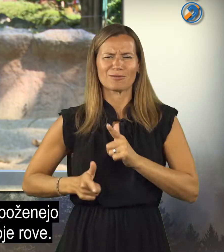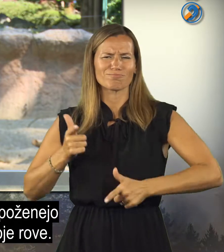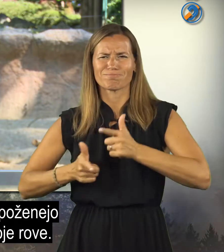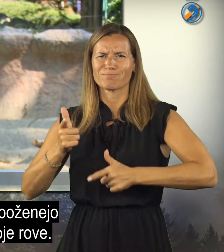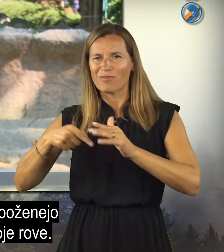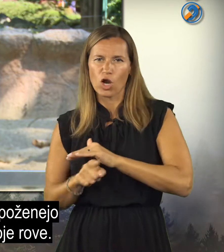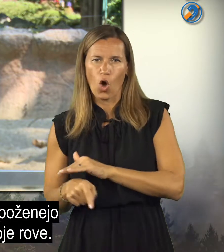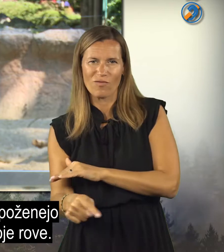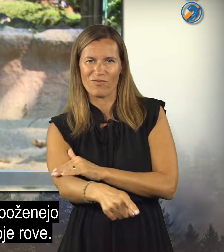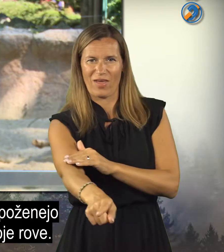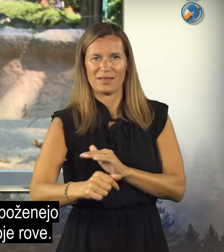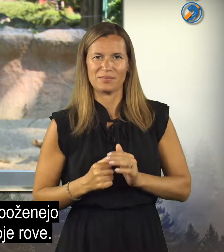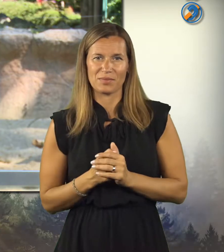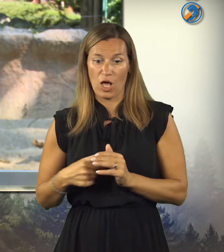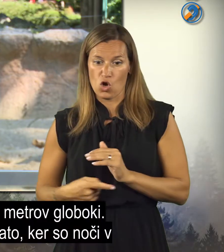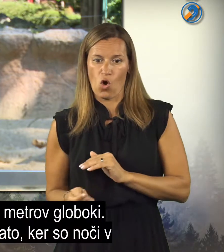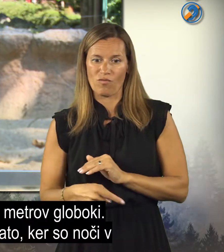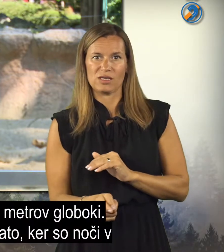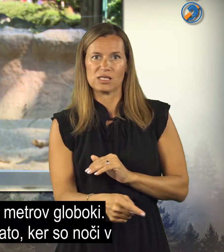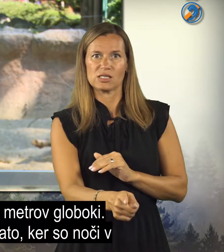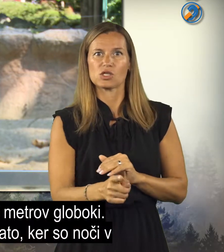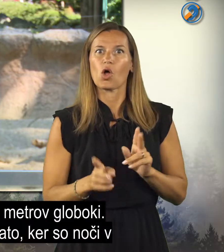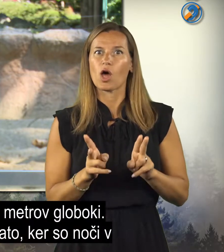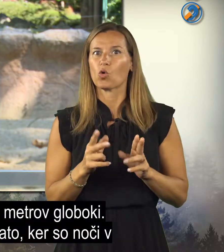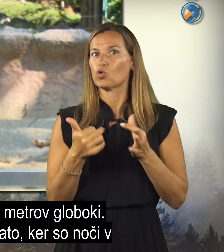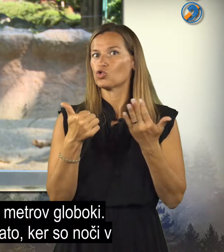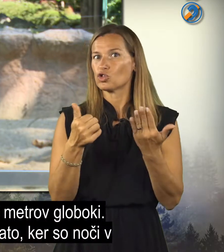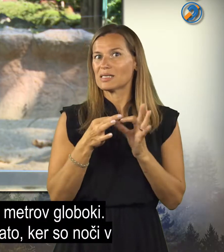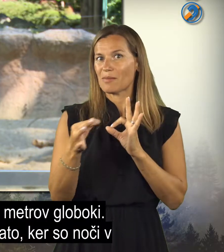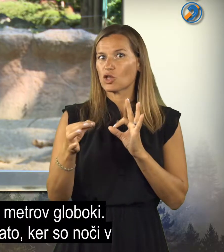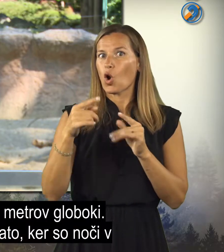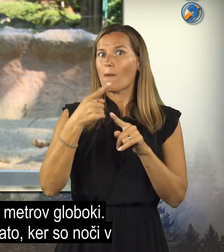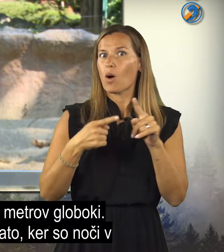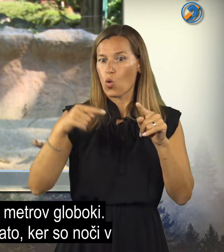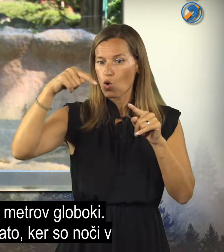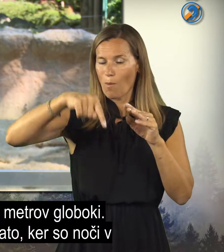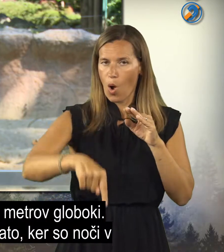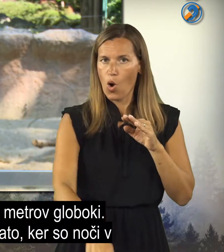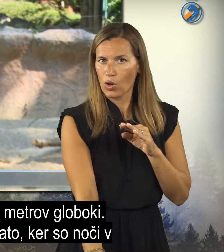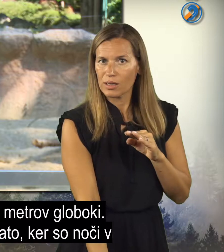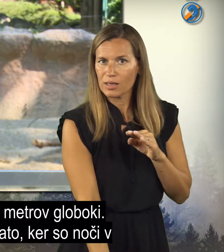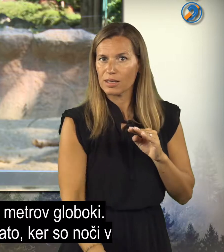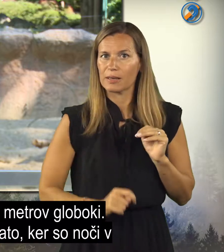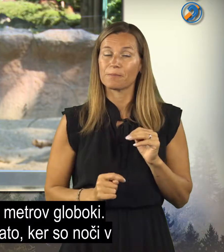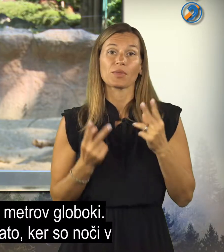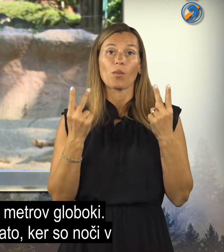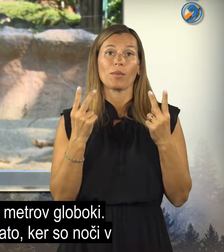takrat se poženejo vebek v svoji rove. Ti rovi so lahko 6 metrov in pol globoki.